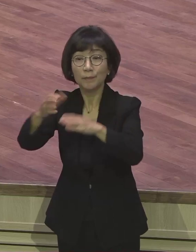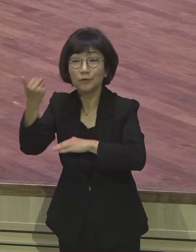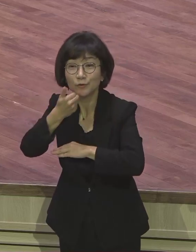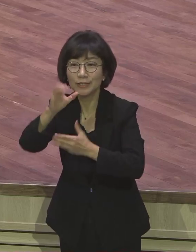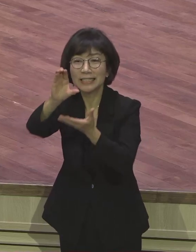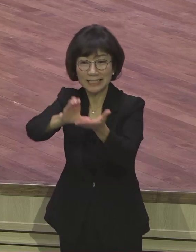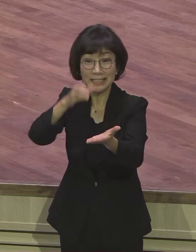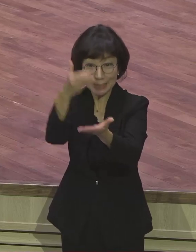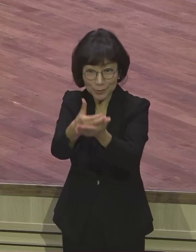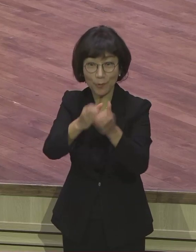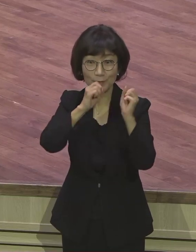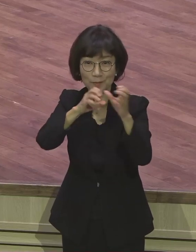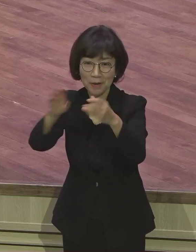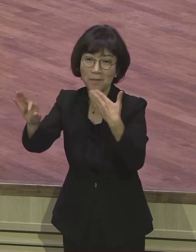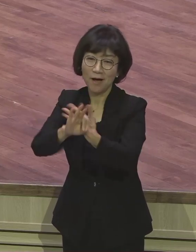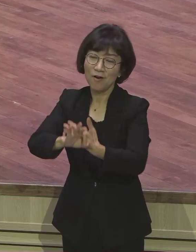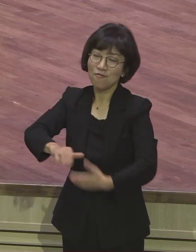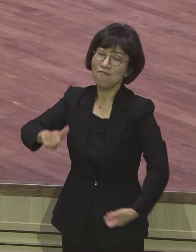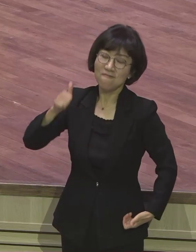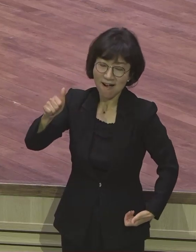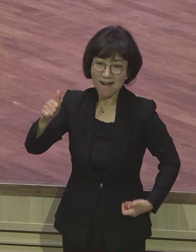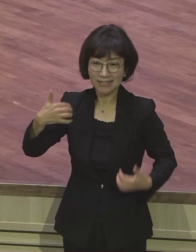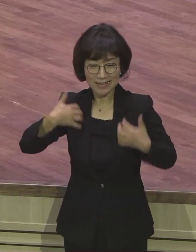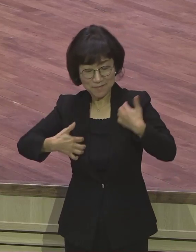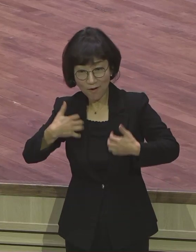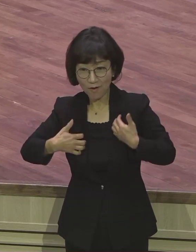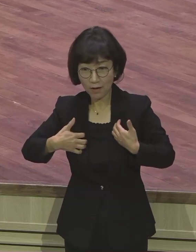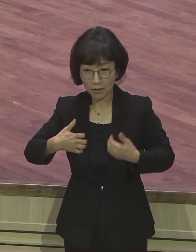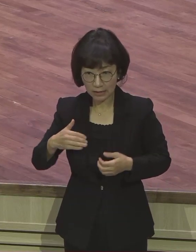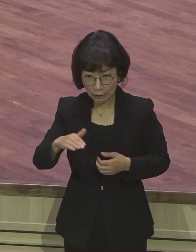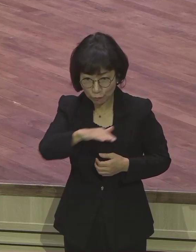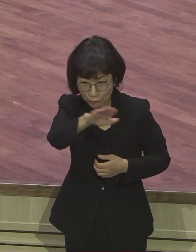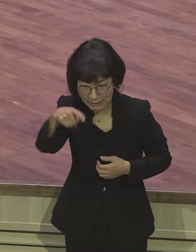참 차원이 다르죠. 우리들하고는 차원이 다르죠.